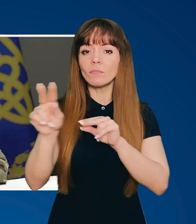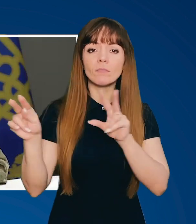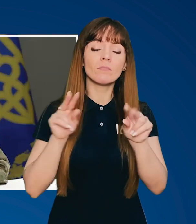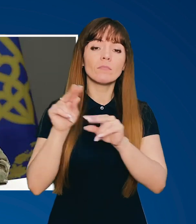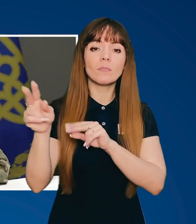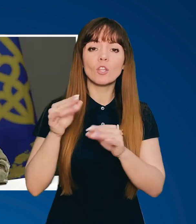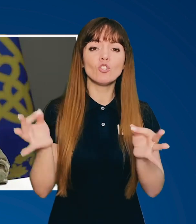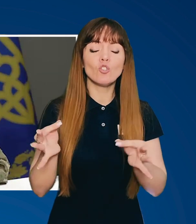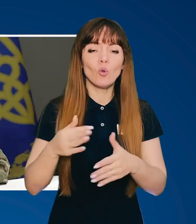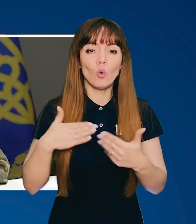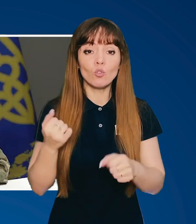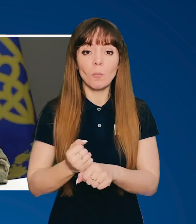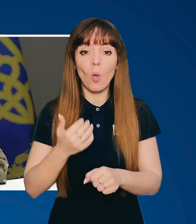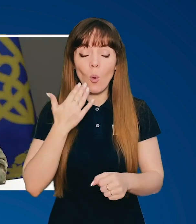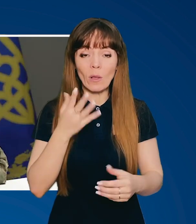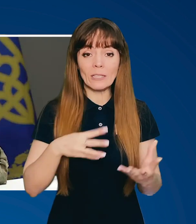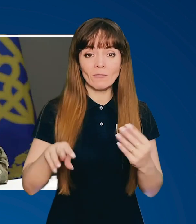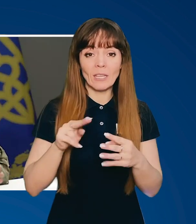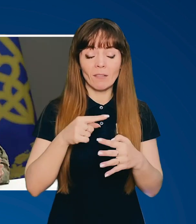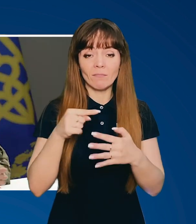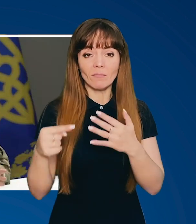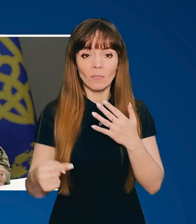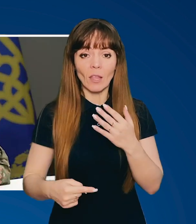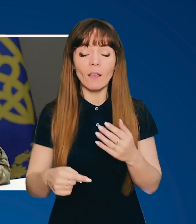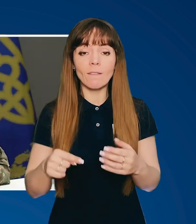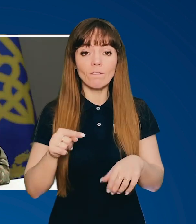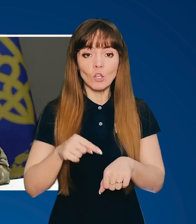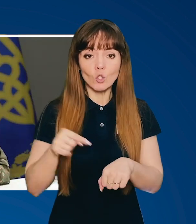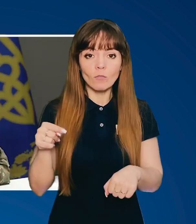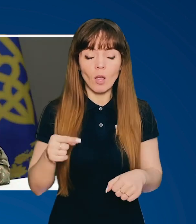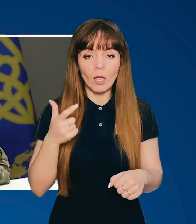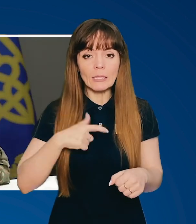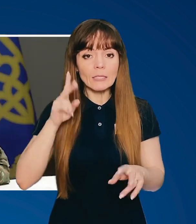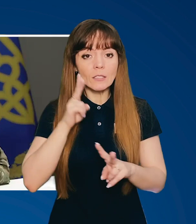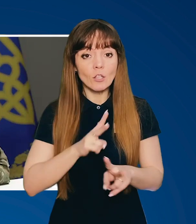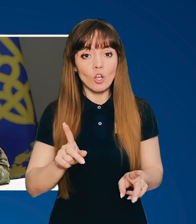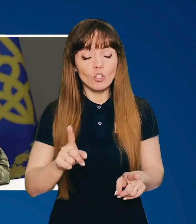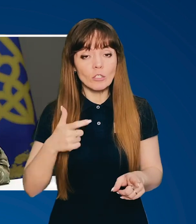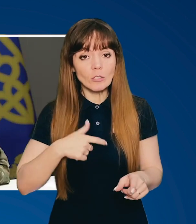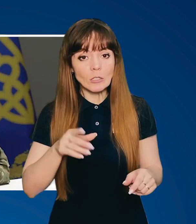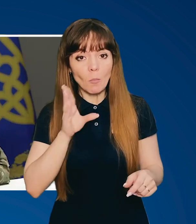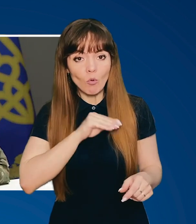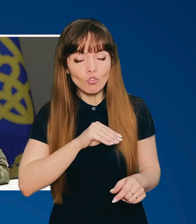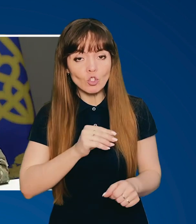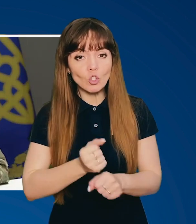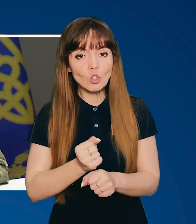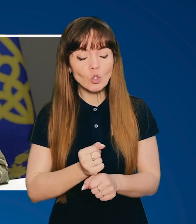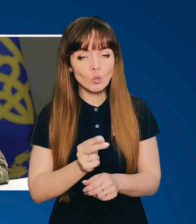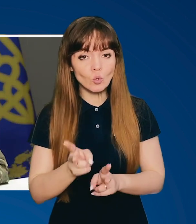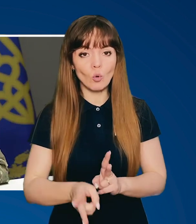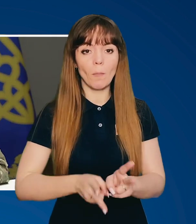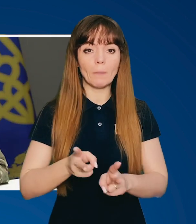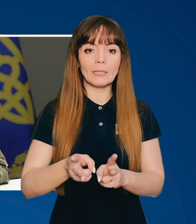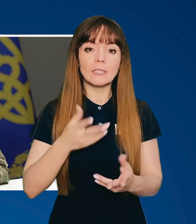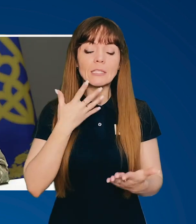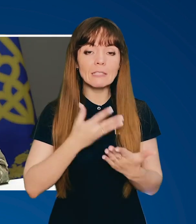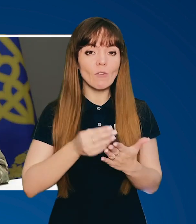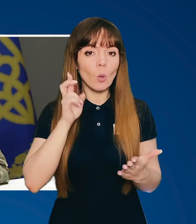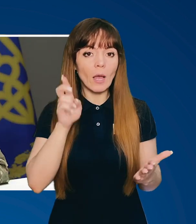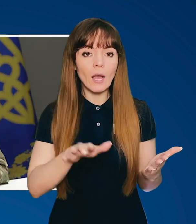іншого не хочуть робити. Коли все це відчуваєш, ти не знаєш, чи ти зможеш зробити в своїй